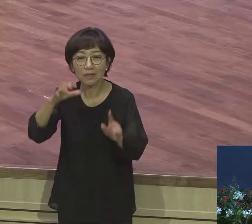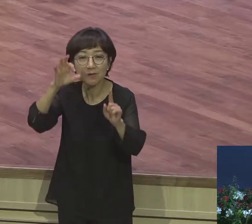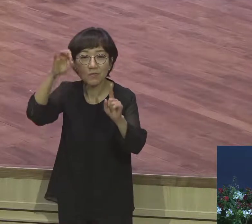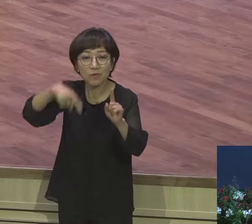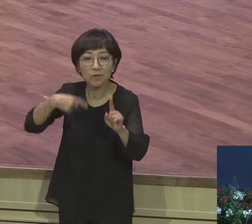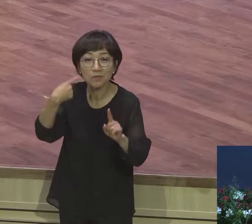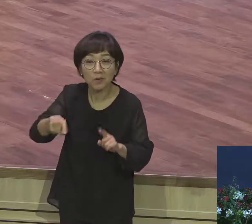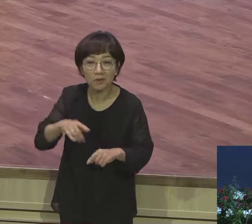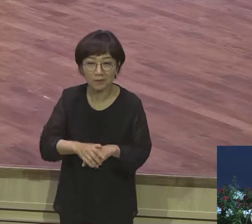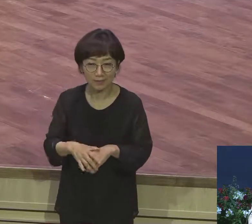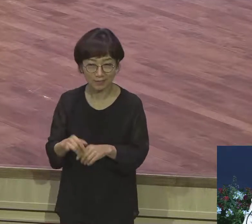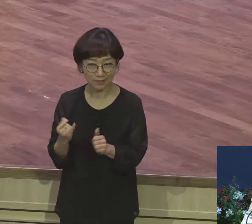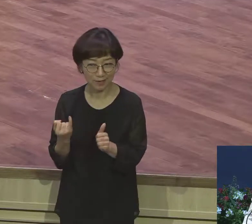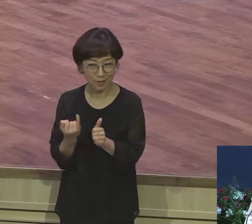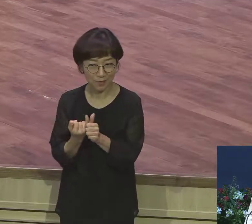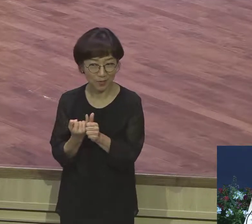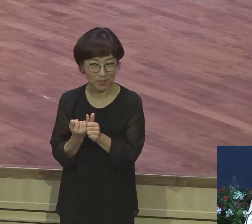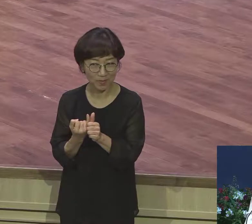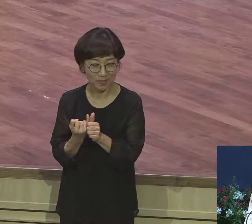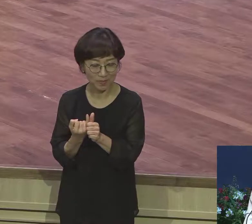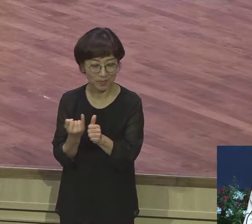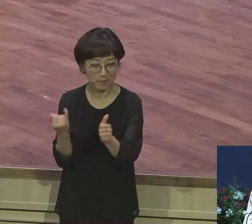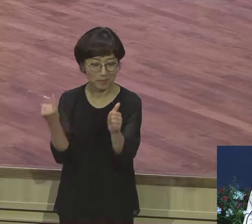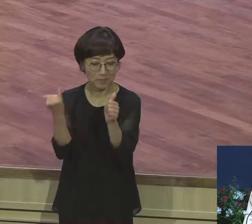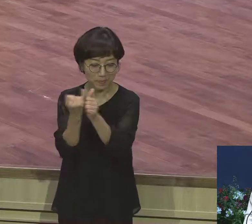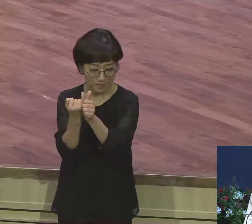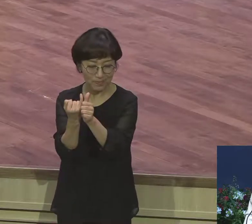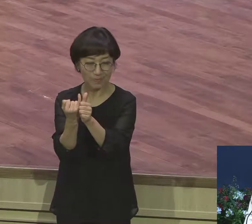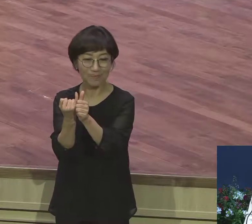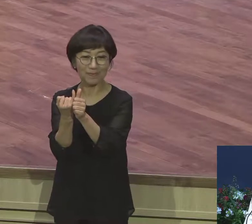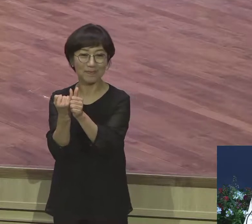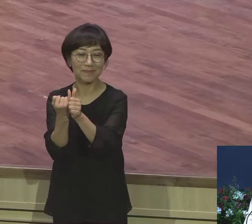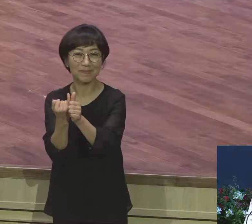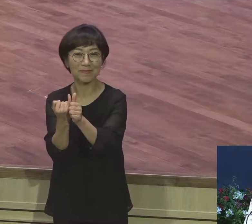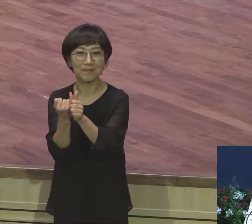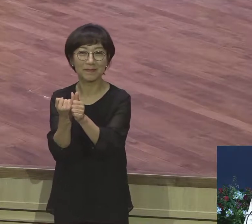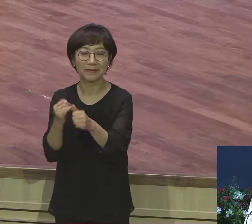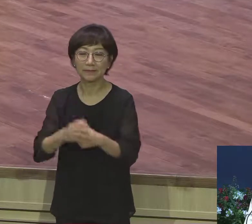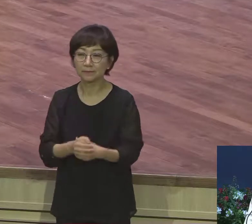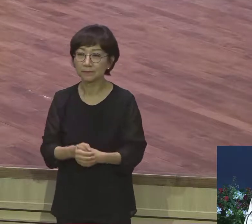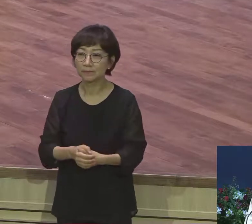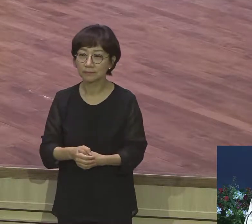남편은 잘 만나야지 또 여자도 잘 만나야지